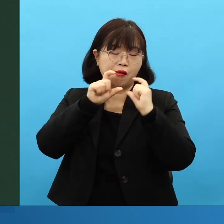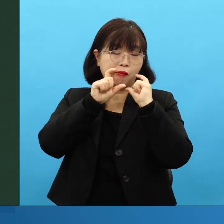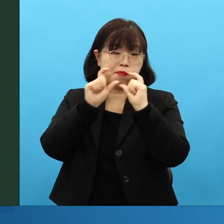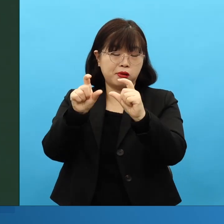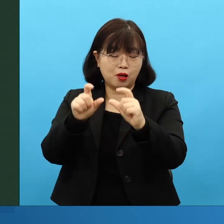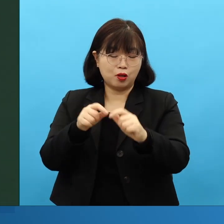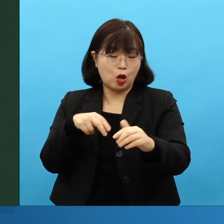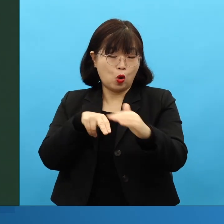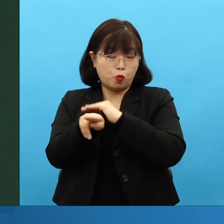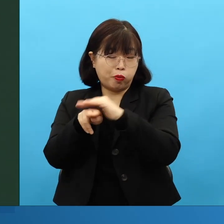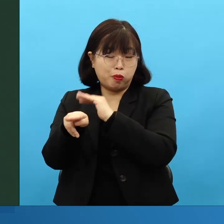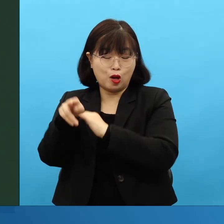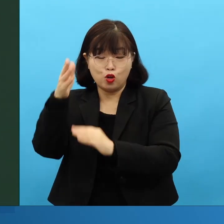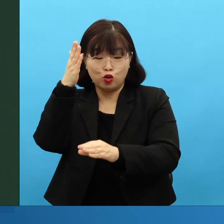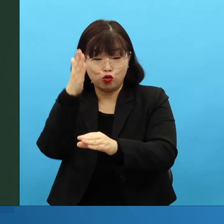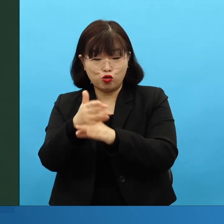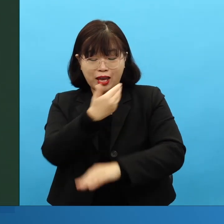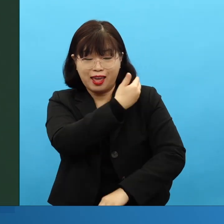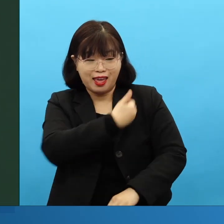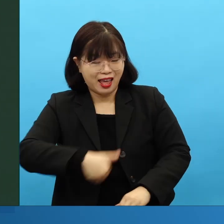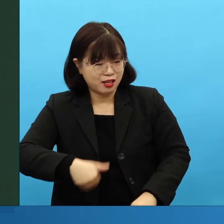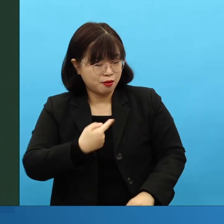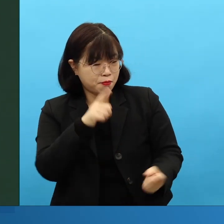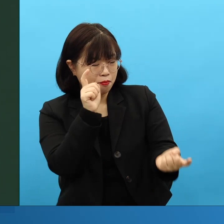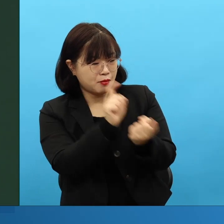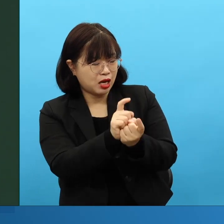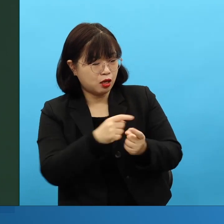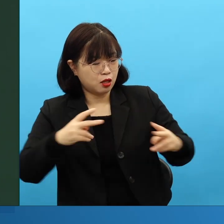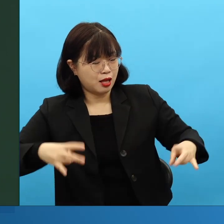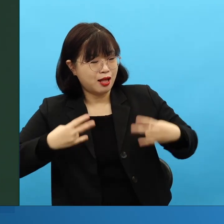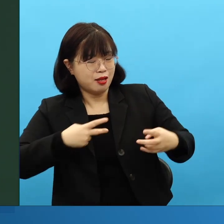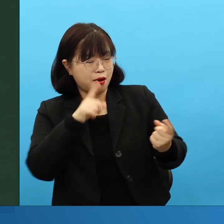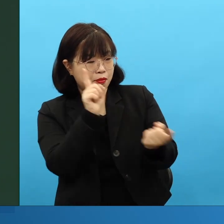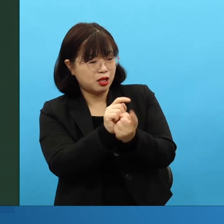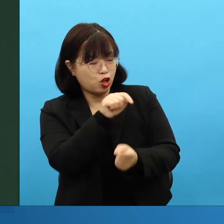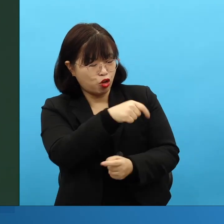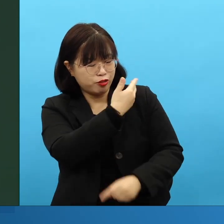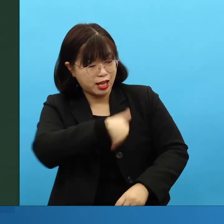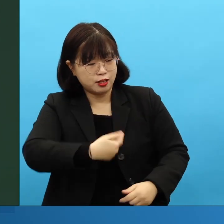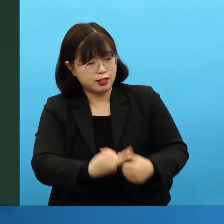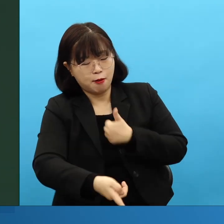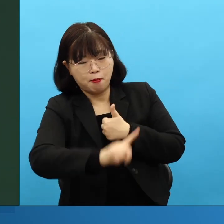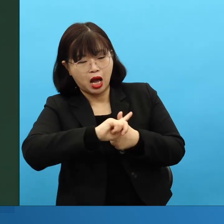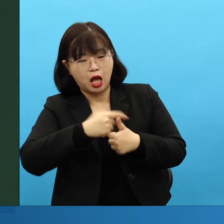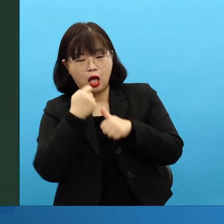열한개와 이장, 9절 10절에, 엘리사가 이런 말을 하지 않습니까?